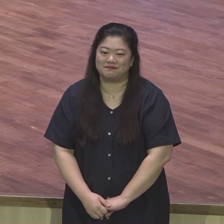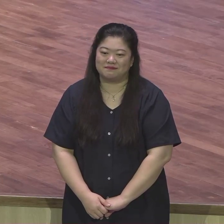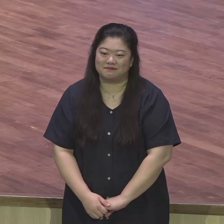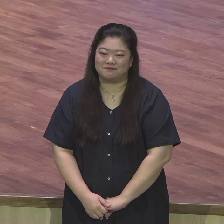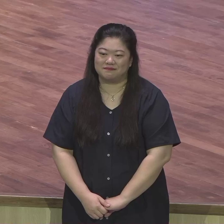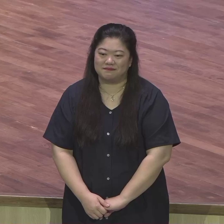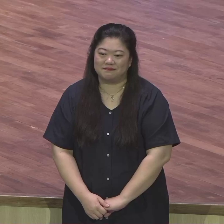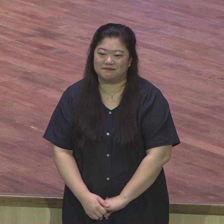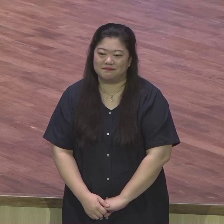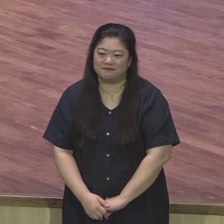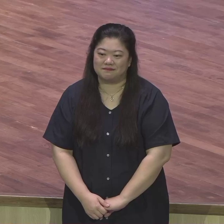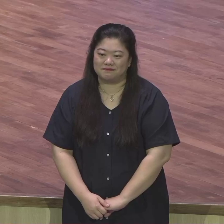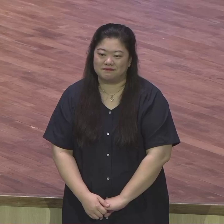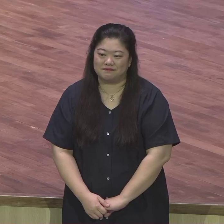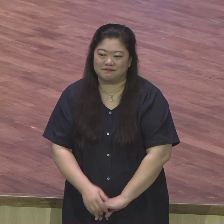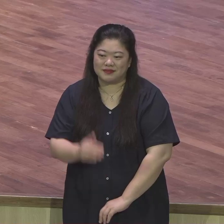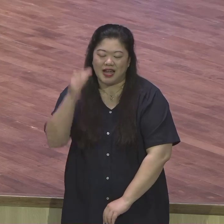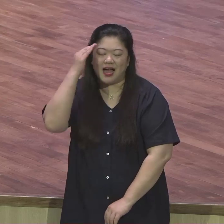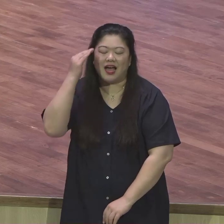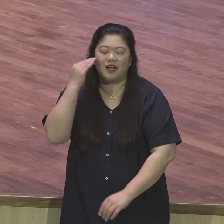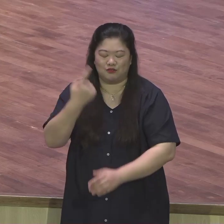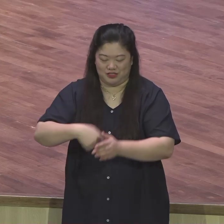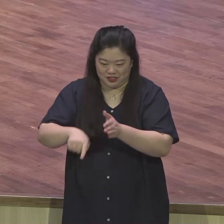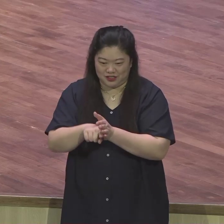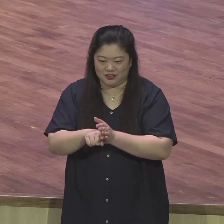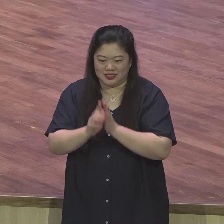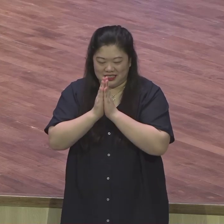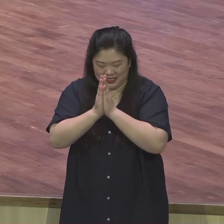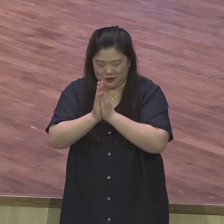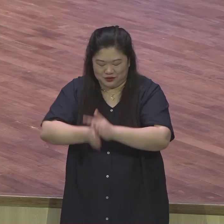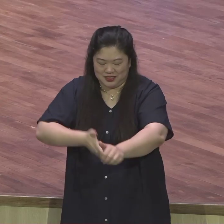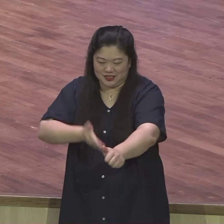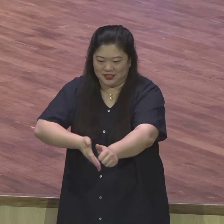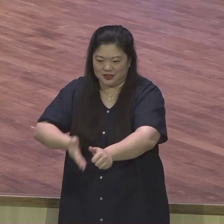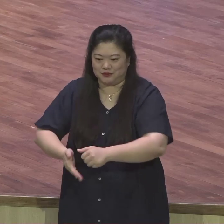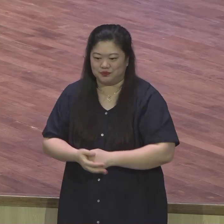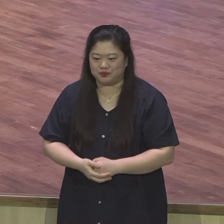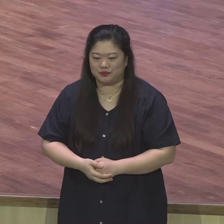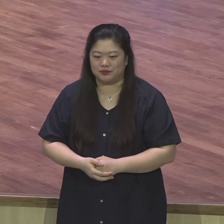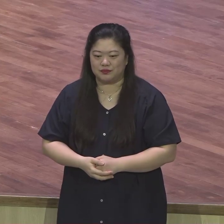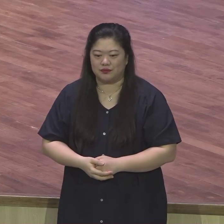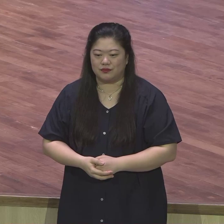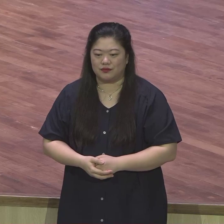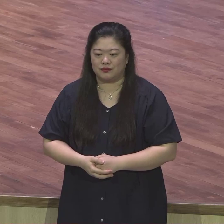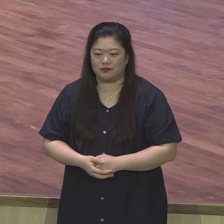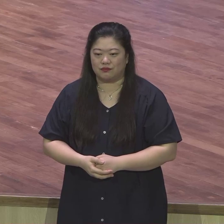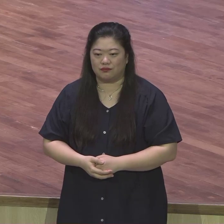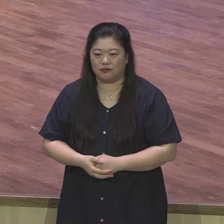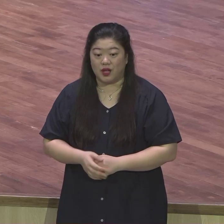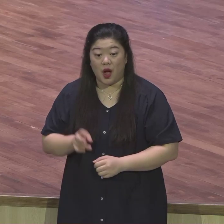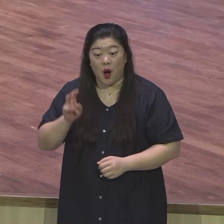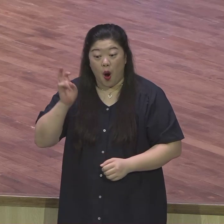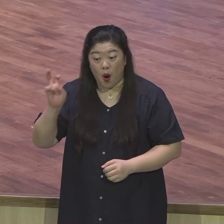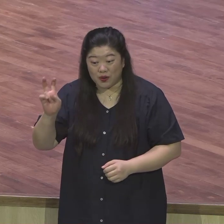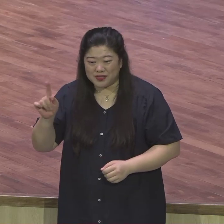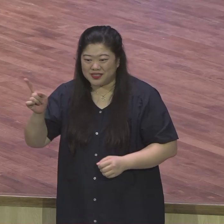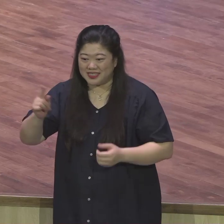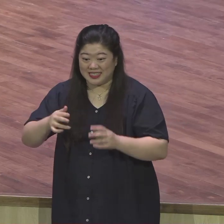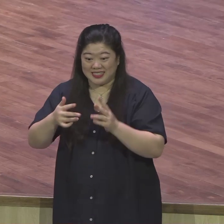나라를 위해서 기도하시기 바랍니다. 위정자를 기도해. 여기가 민주당이 오든 자유당은 누가 오든